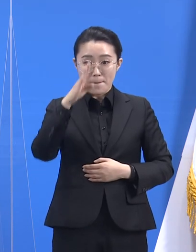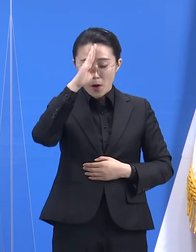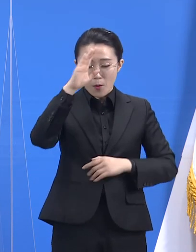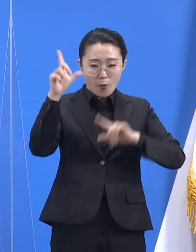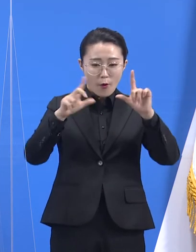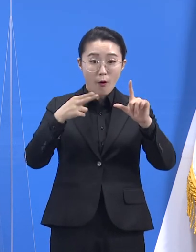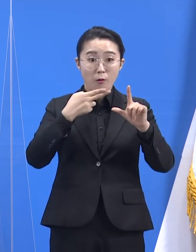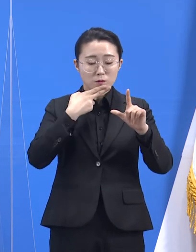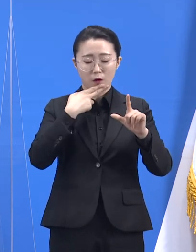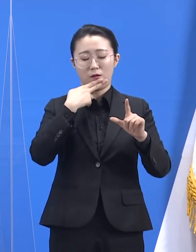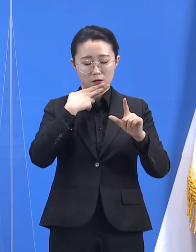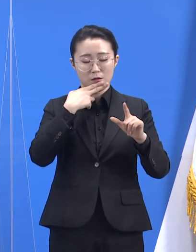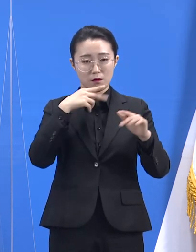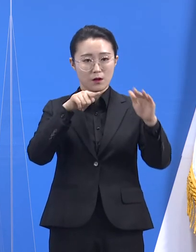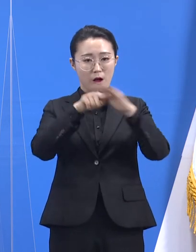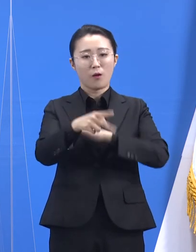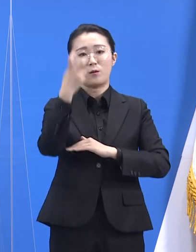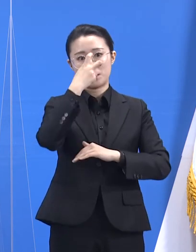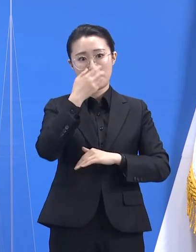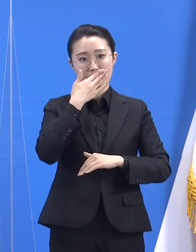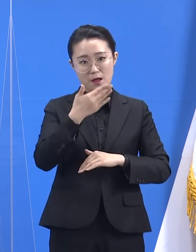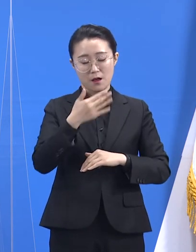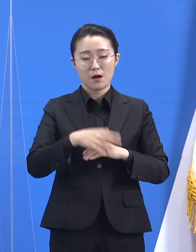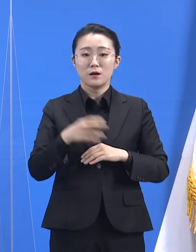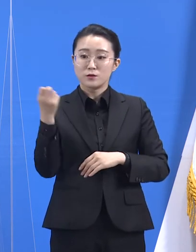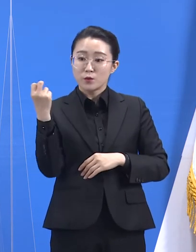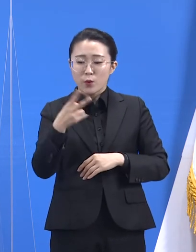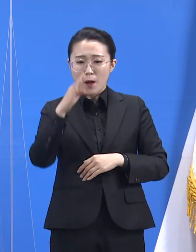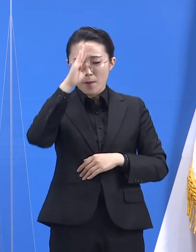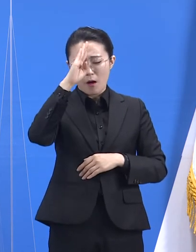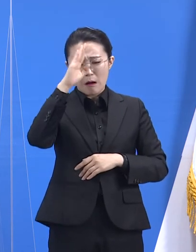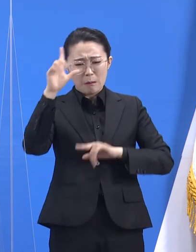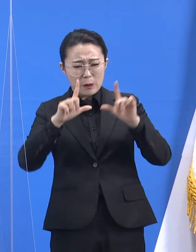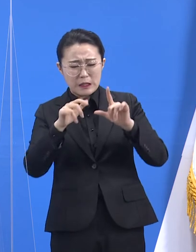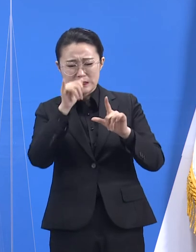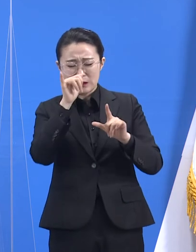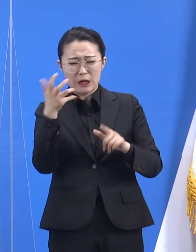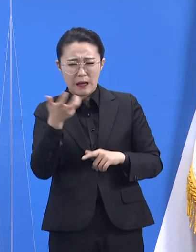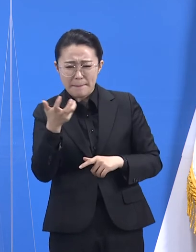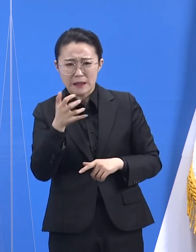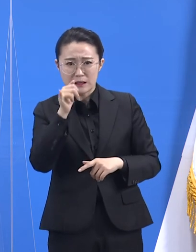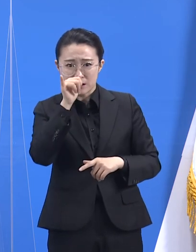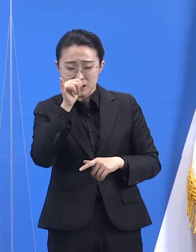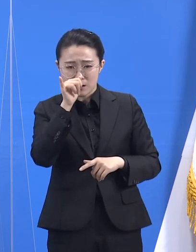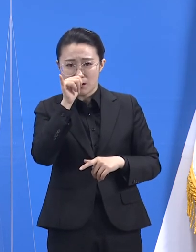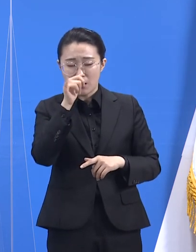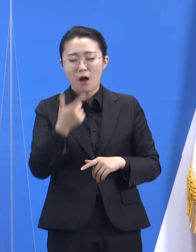있지만, 증상이 있는 분들이 검사를 빠르게 받게 된 점이 고무적입니다.